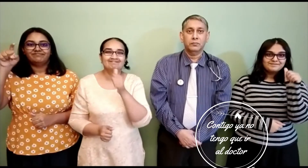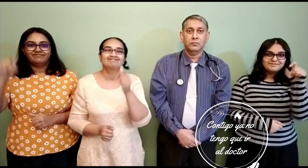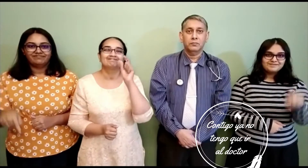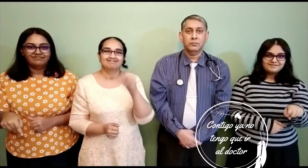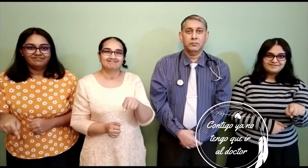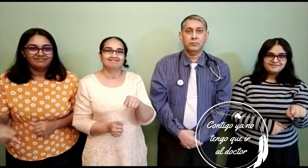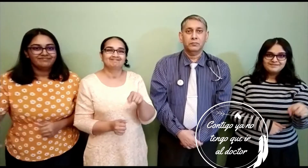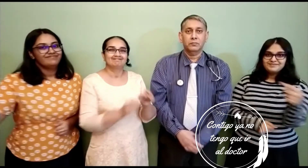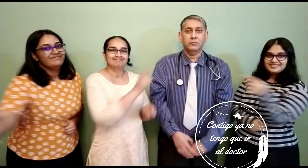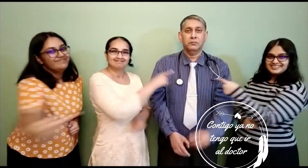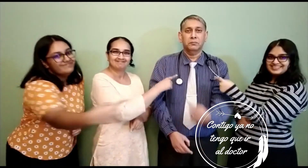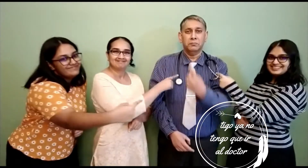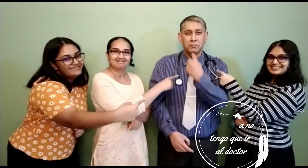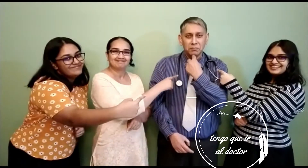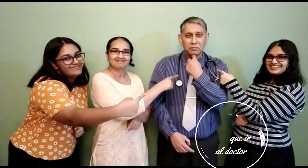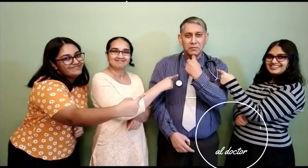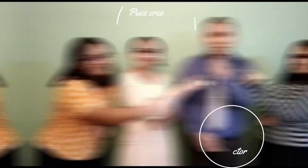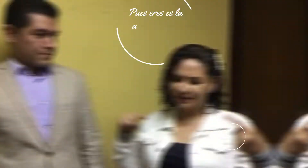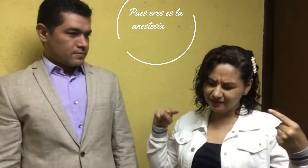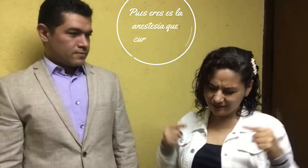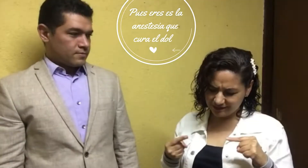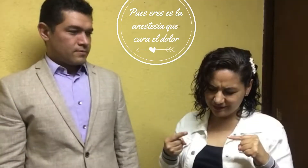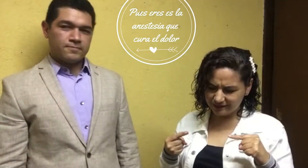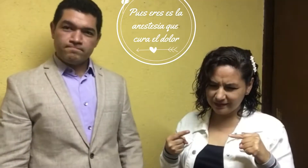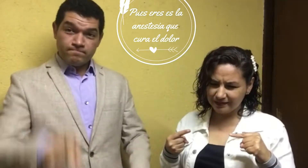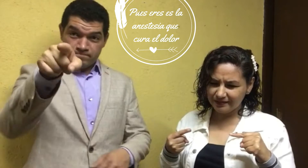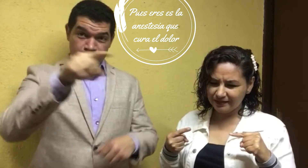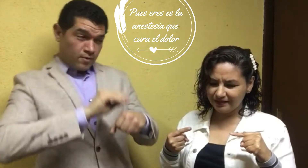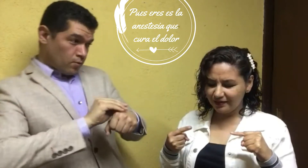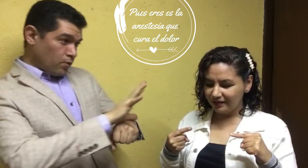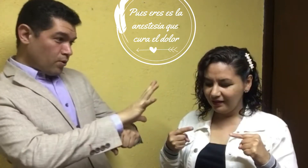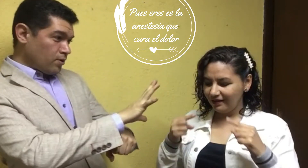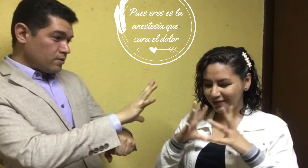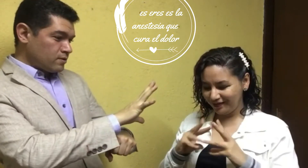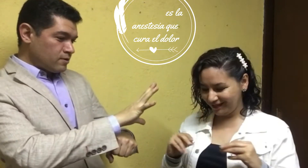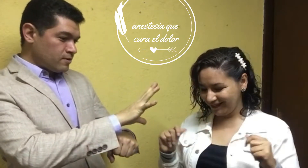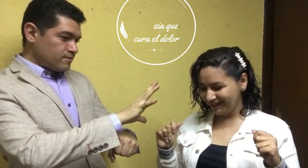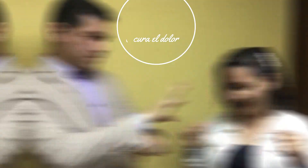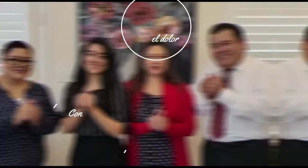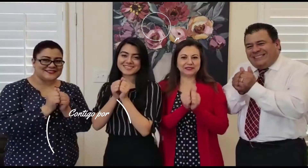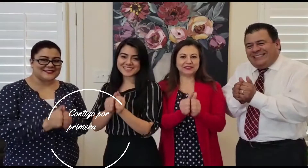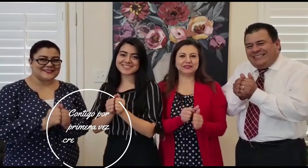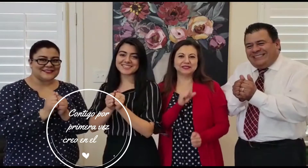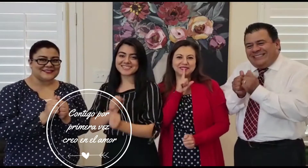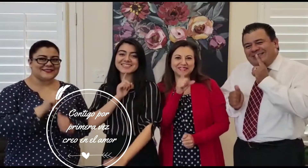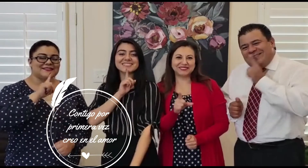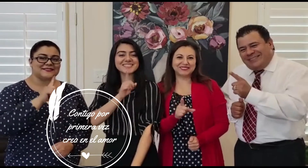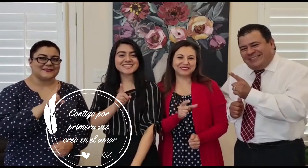no tengo que ir al doctor Placer es la anestesia que cura el dolor Contigo por primera vez creo en el